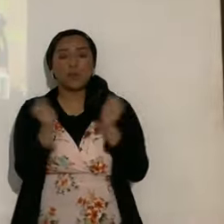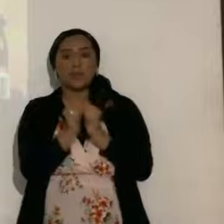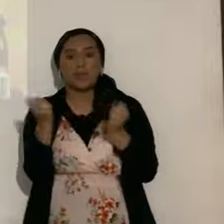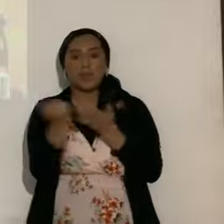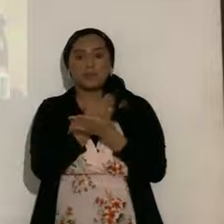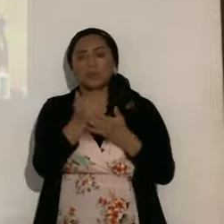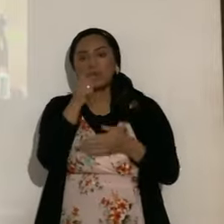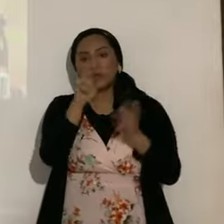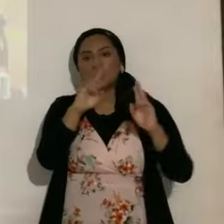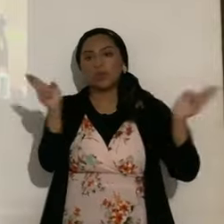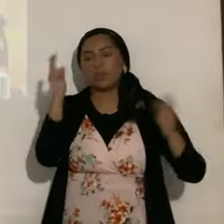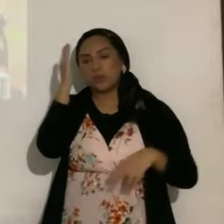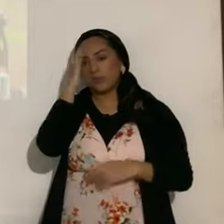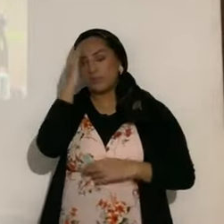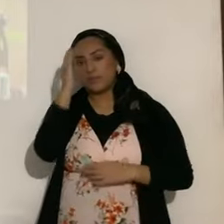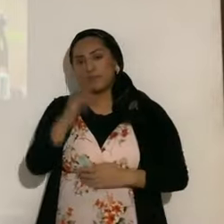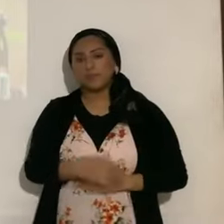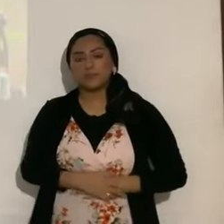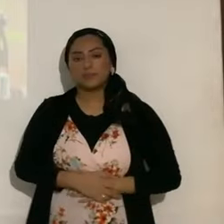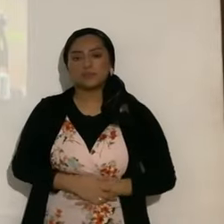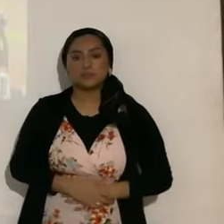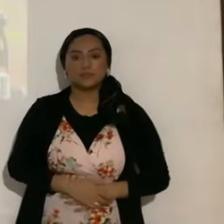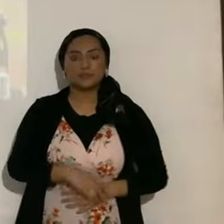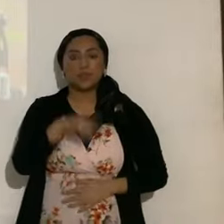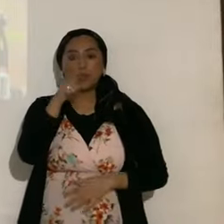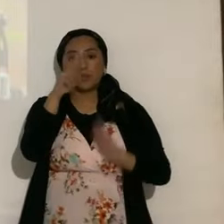ya sabes que está, el que lee, entienda,